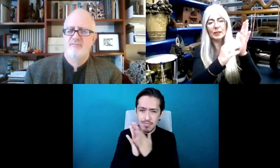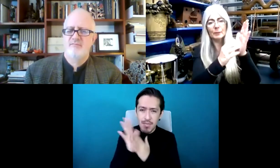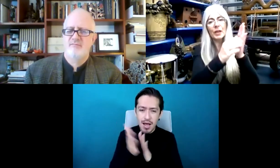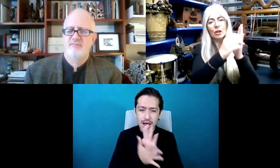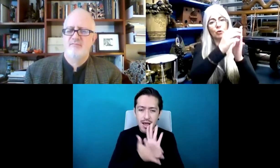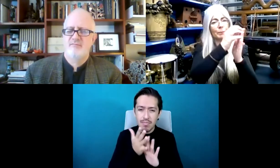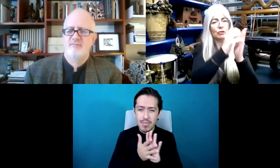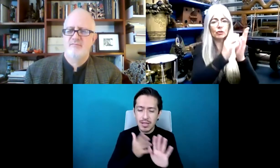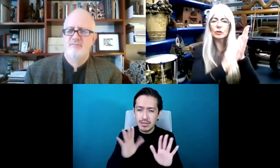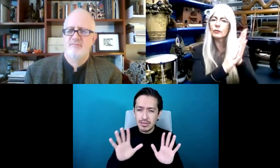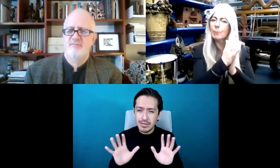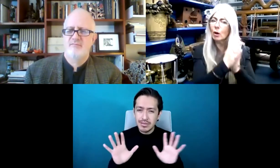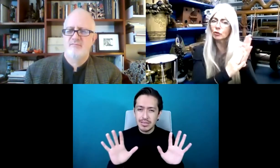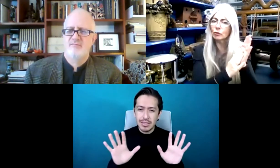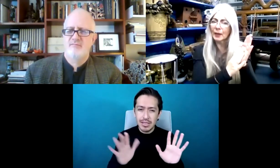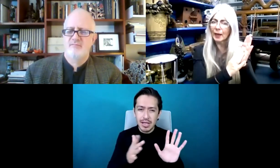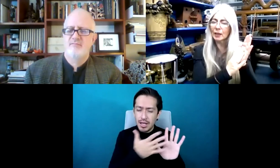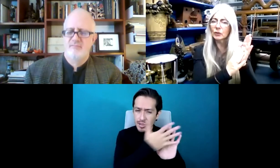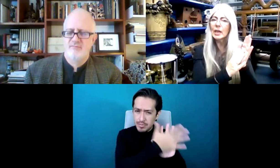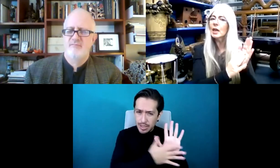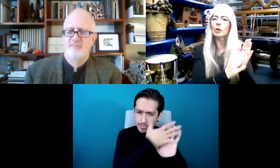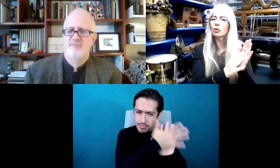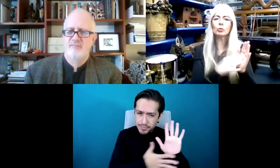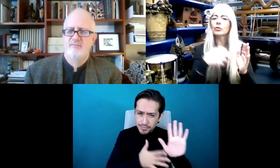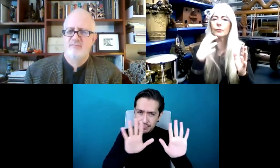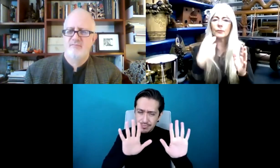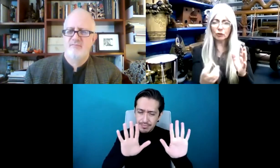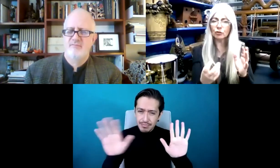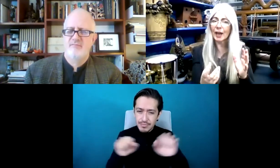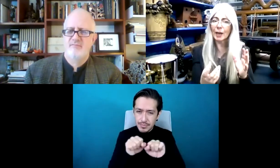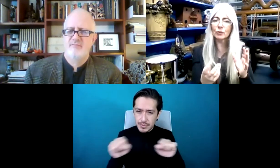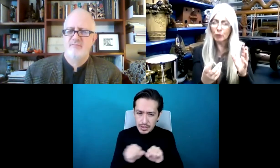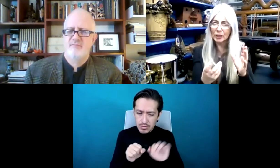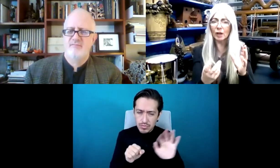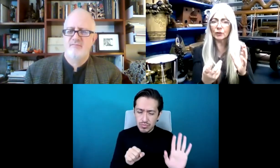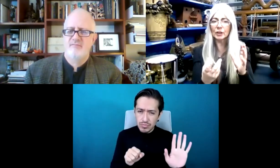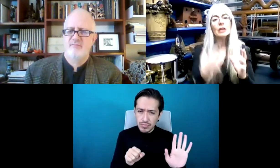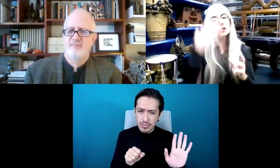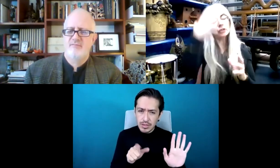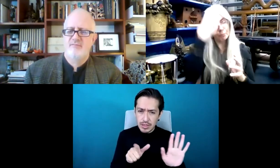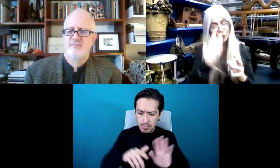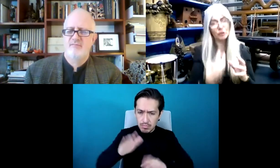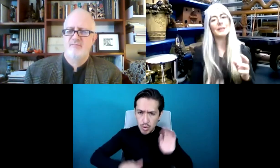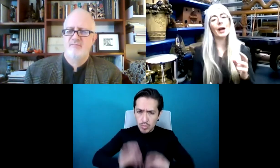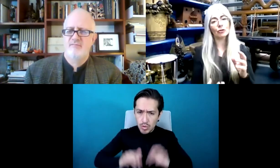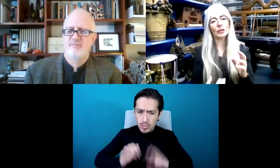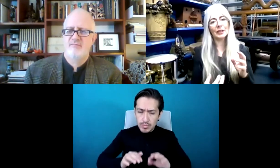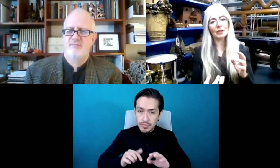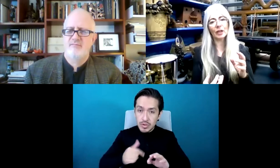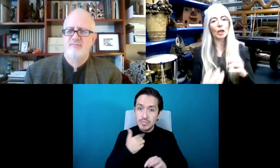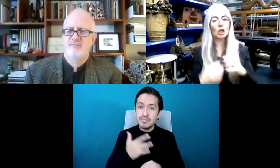contra la pared del salón. Y entonces él tocó los tambores y yo sentía los